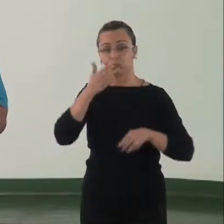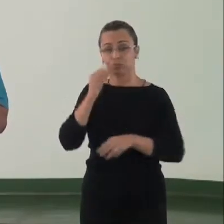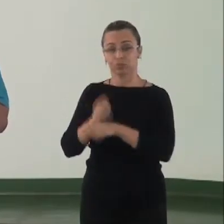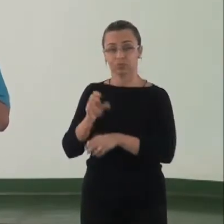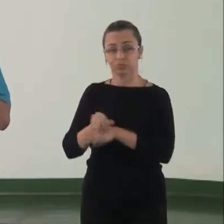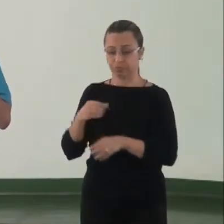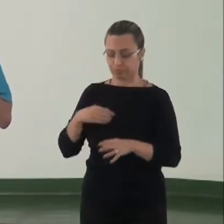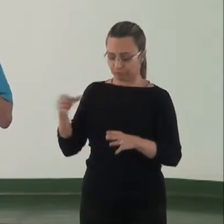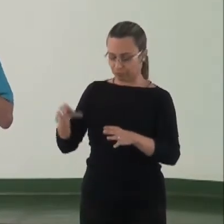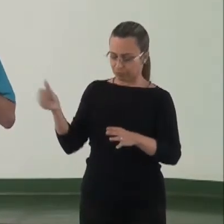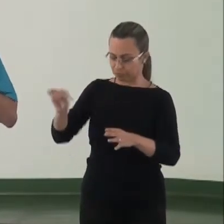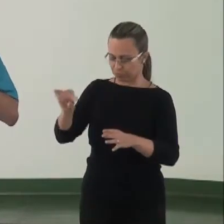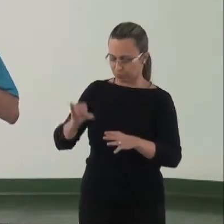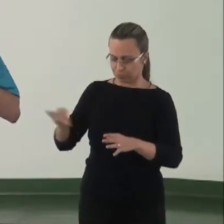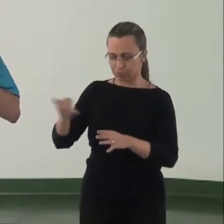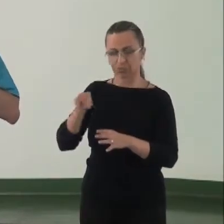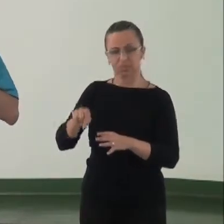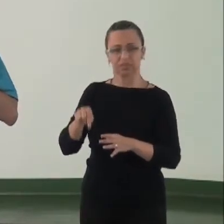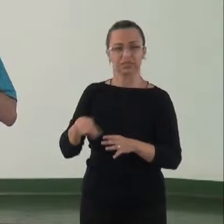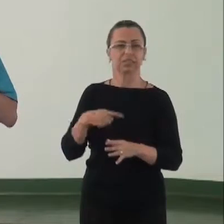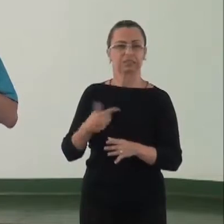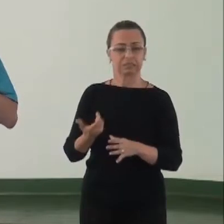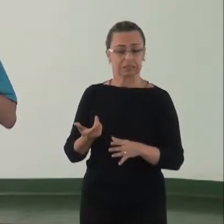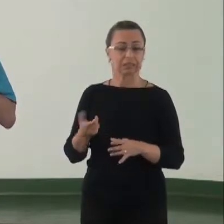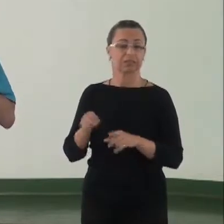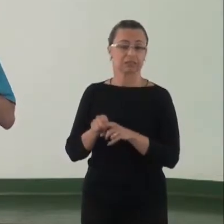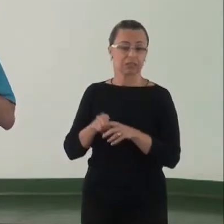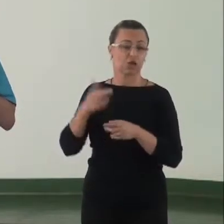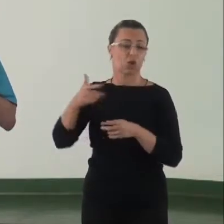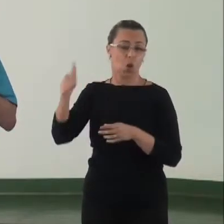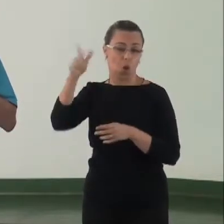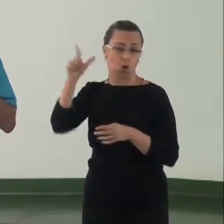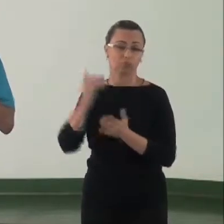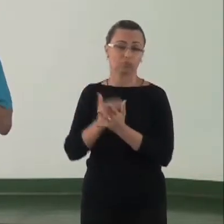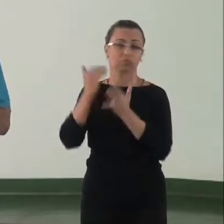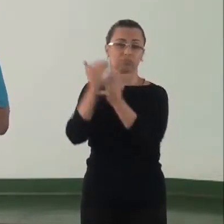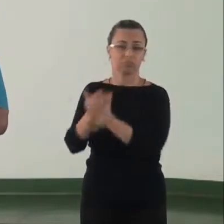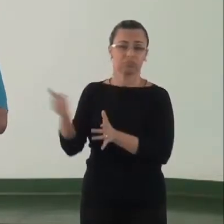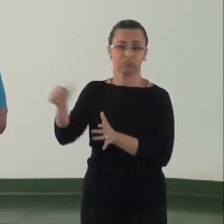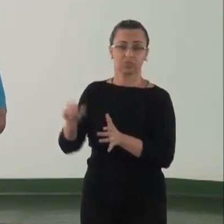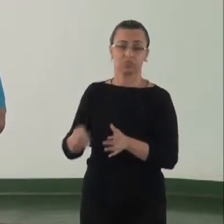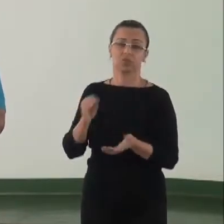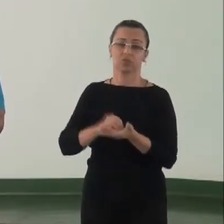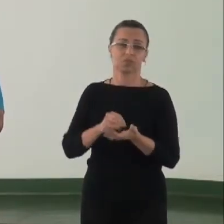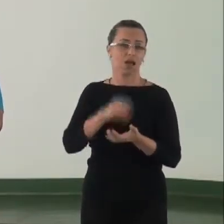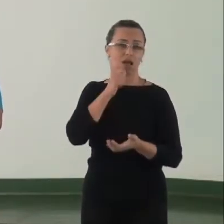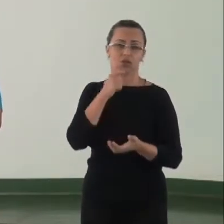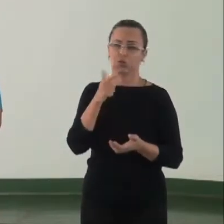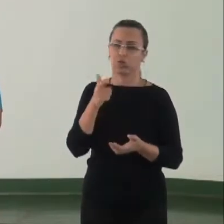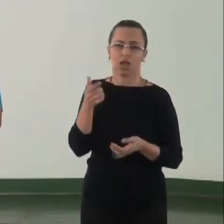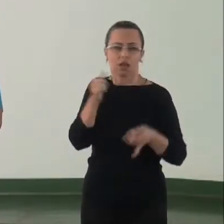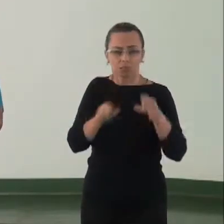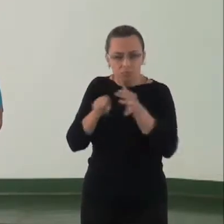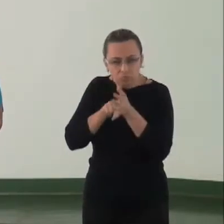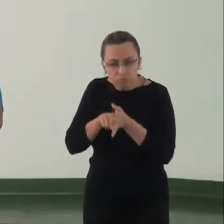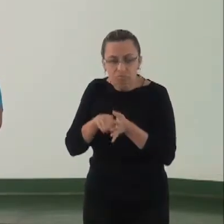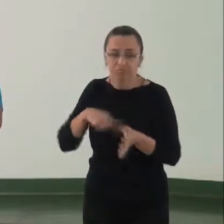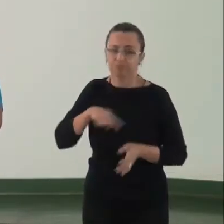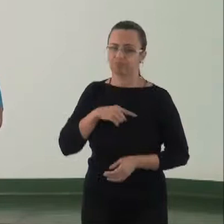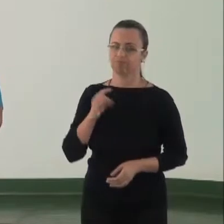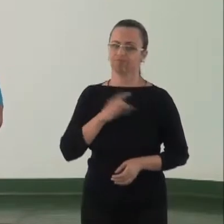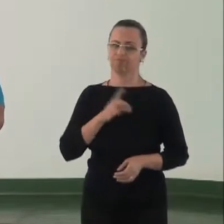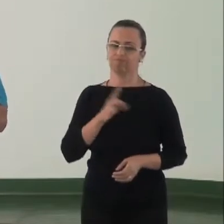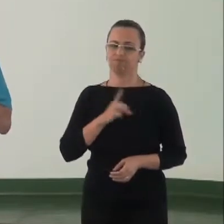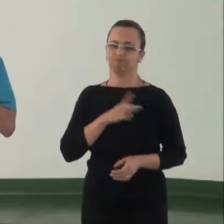coquetéis que envolvem surfactantes, que envolvem outros produtos químicos que também não são analisados. Nós temos receio